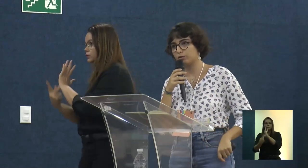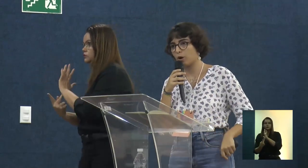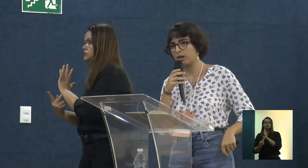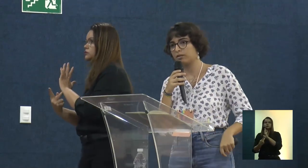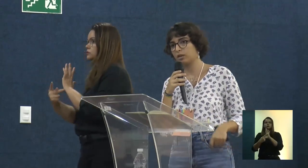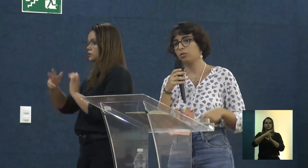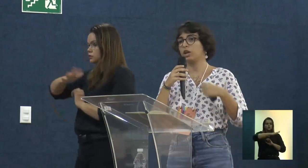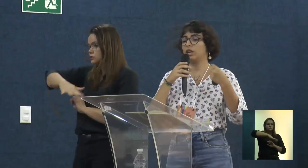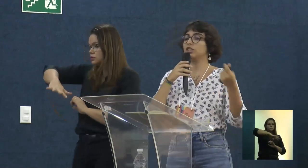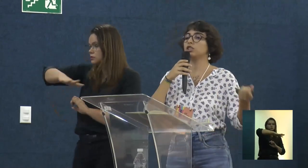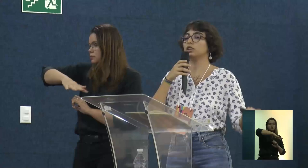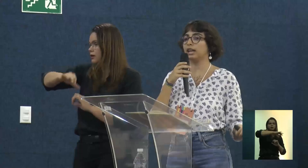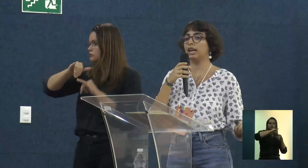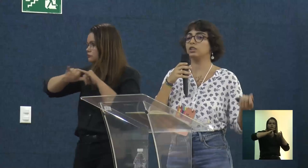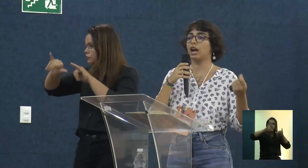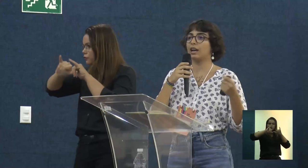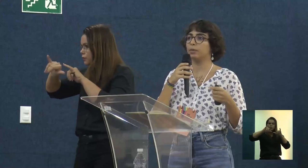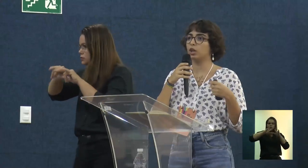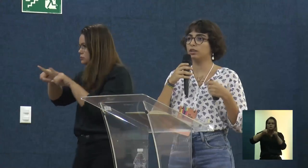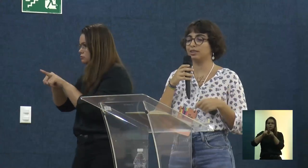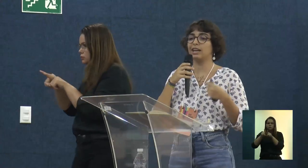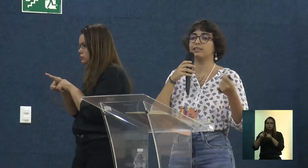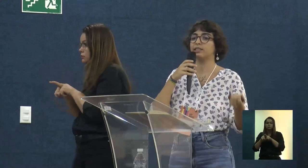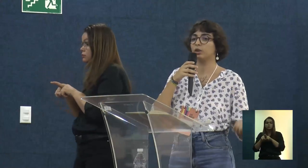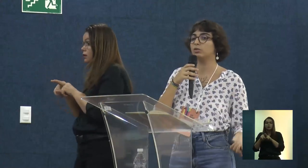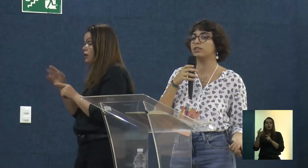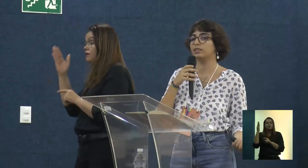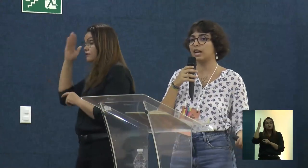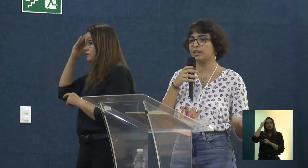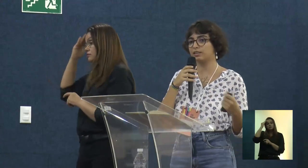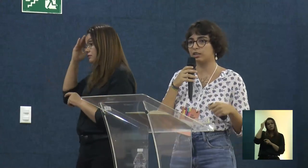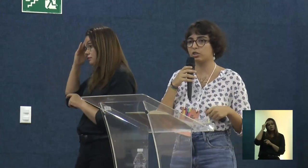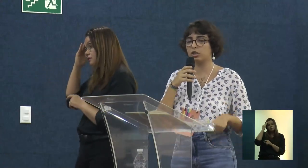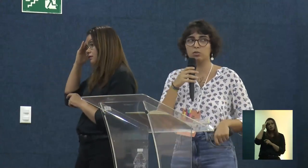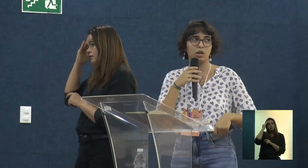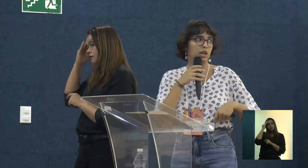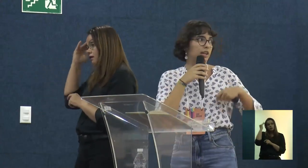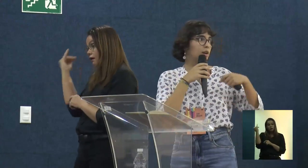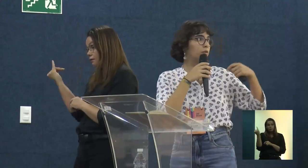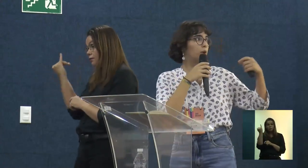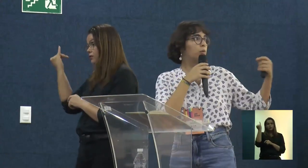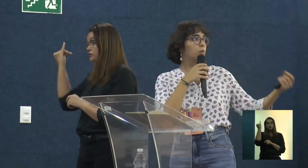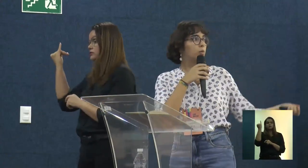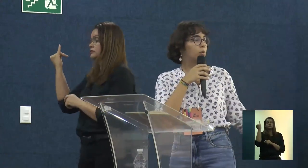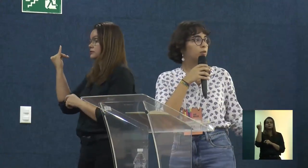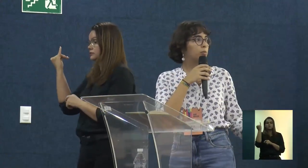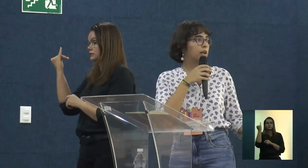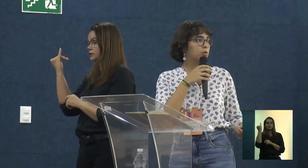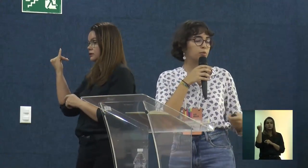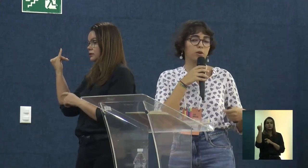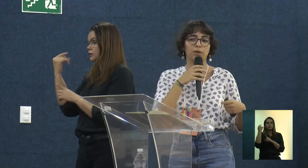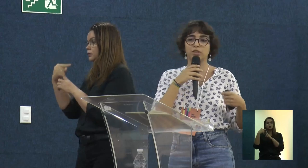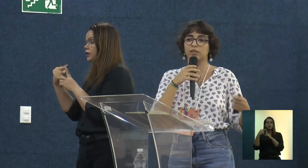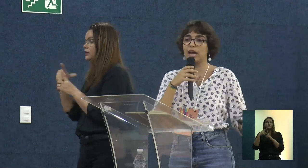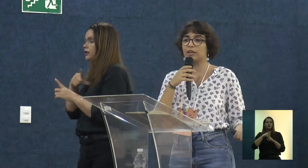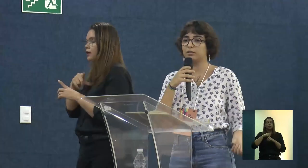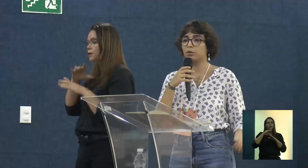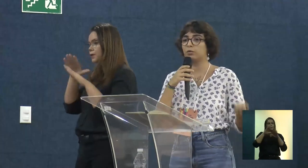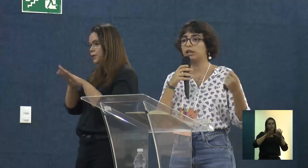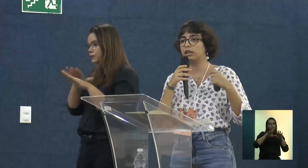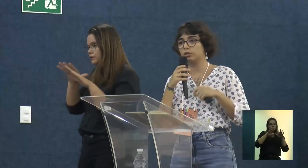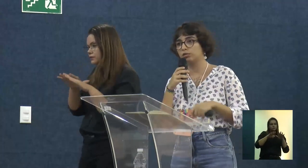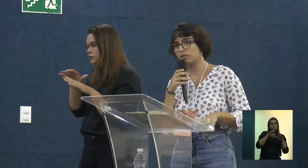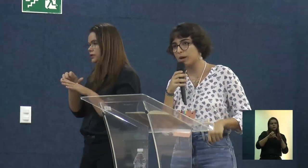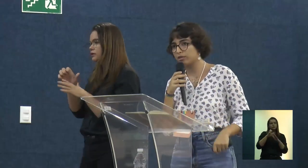esses espaços de formação. E a gente entende a importância da extensão universitária nesse sentido. Então, foi um movimento, foi uma atividade